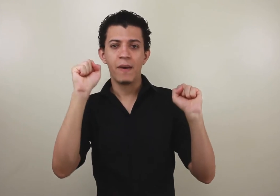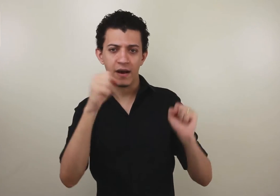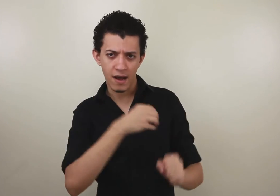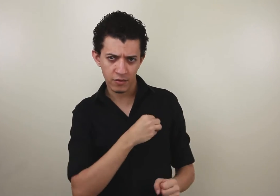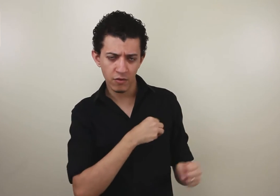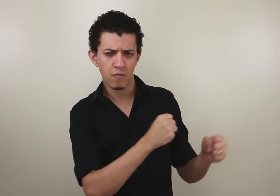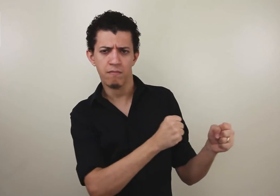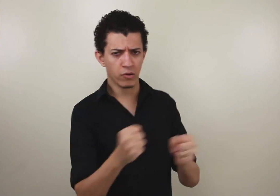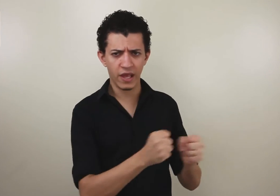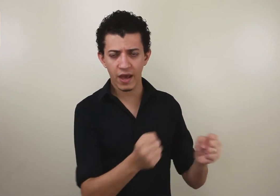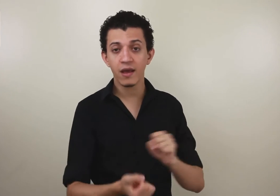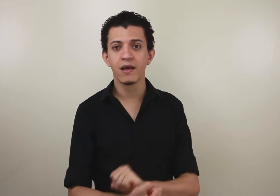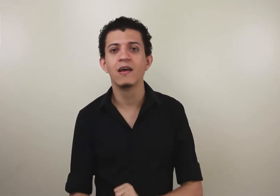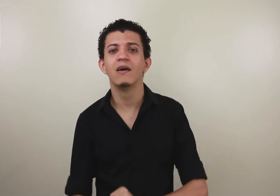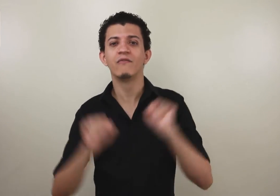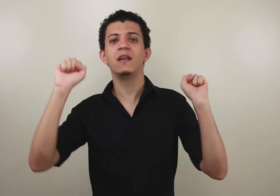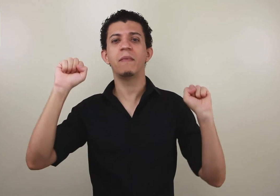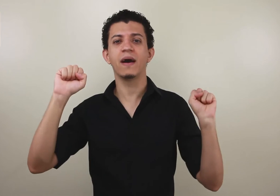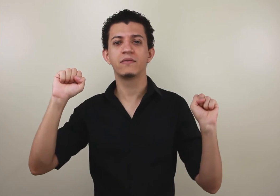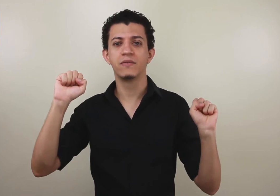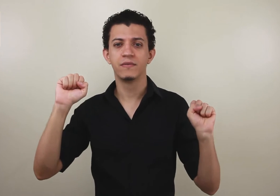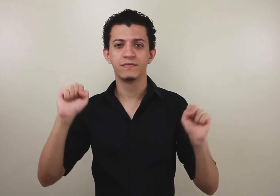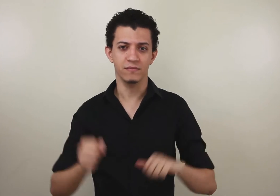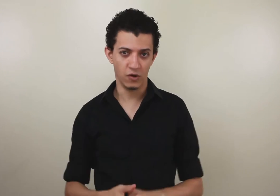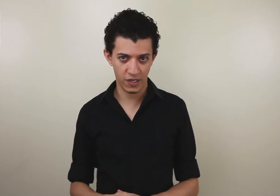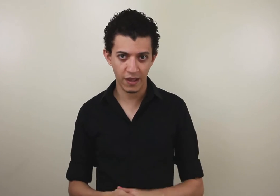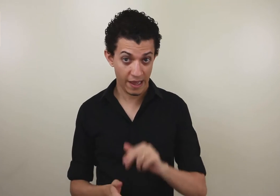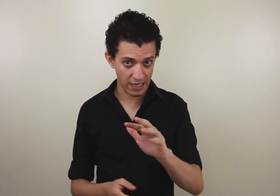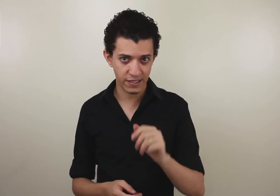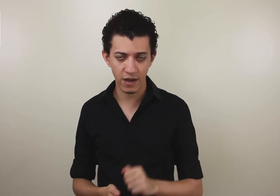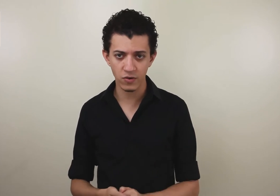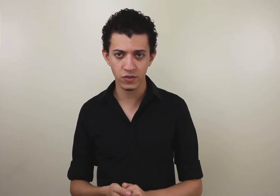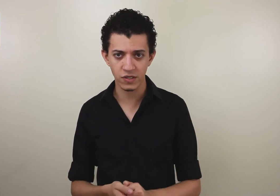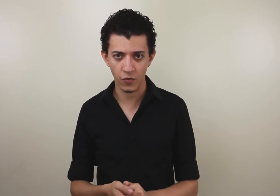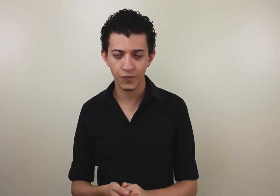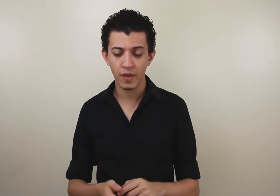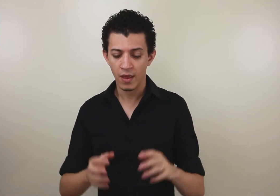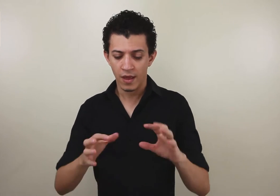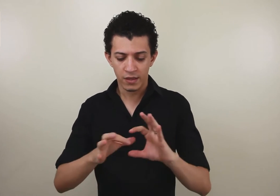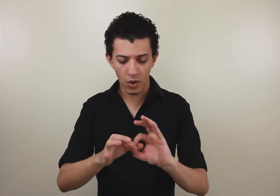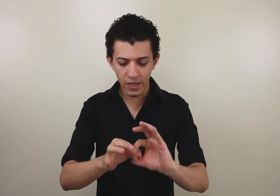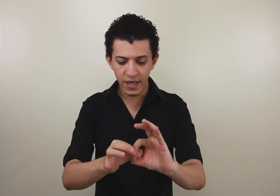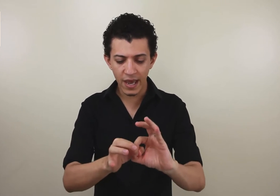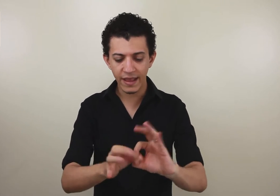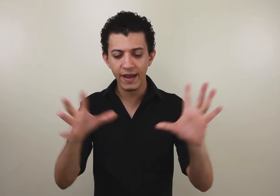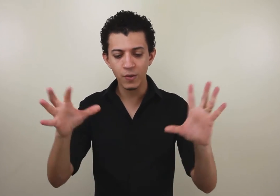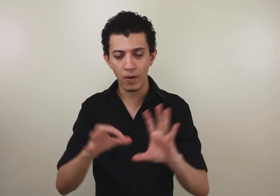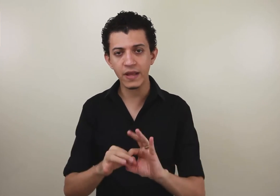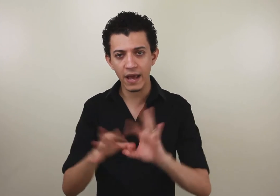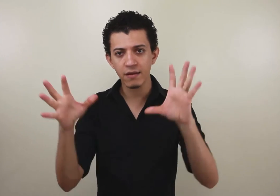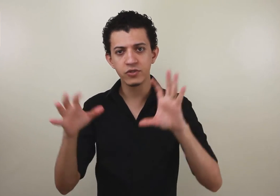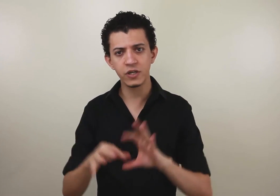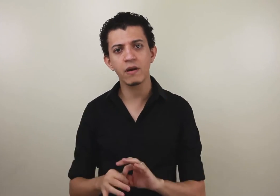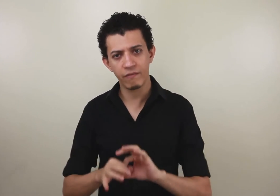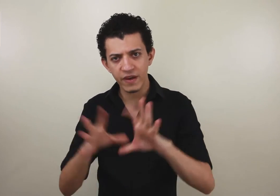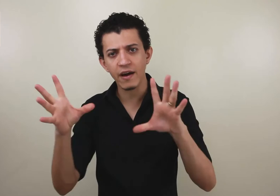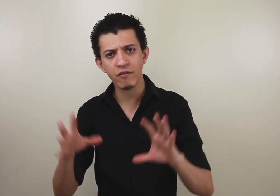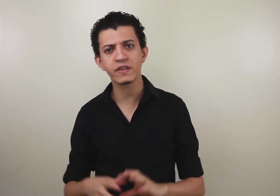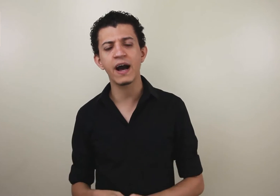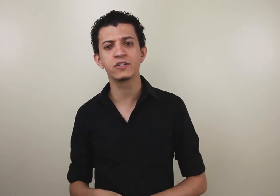pecado, poder e liberto. Essa seria a construção. Então, aqui a ideia de poder, ficar à vontade.